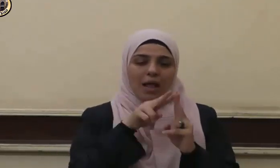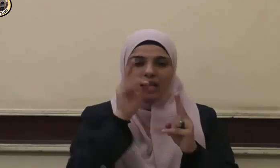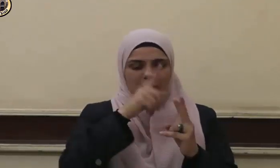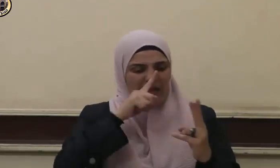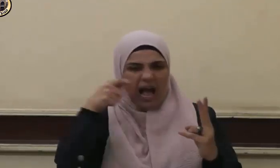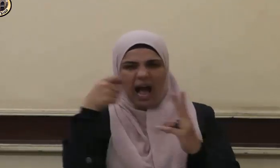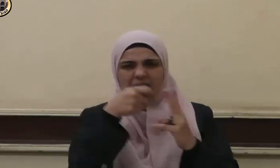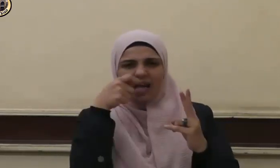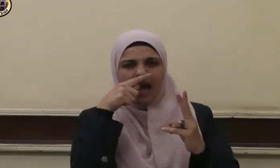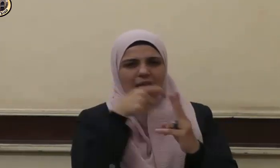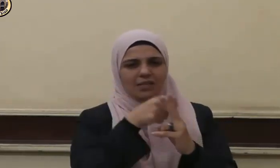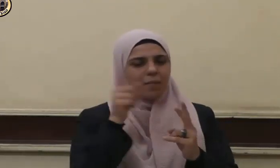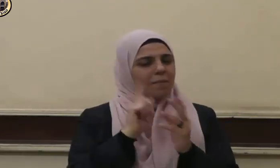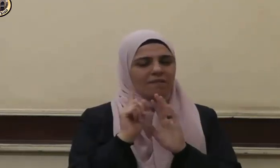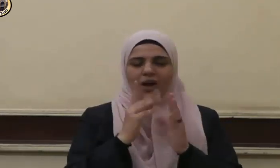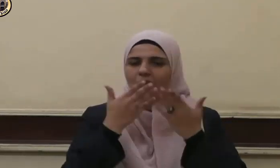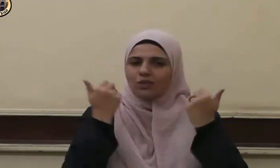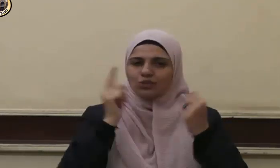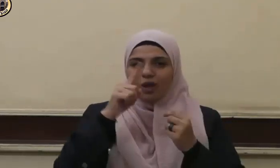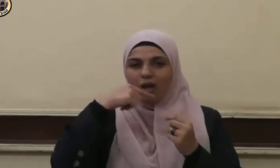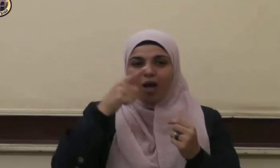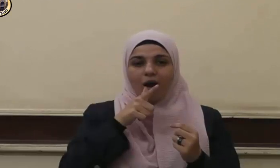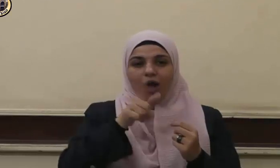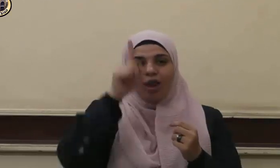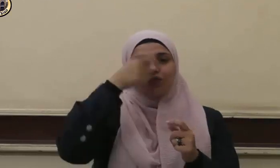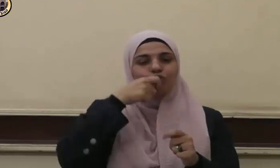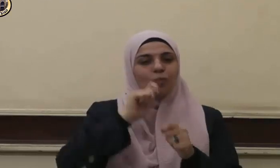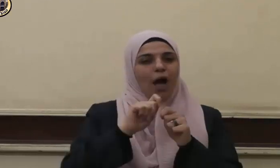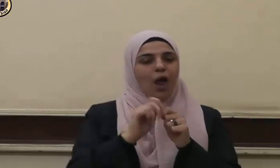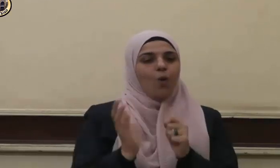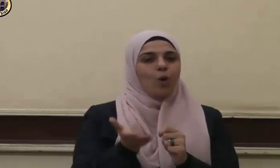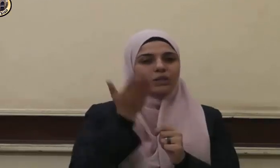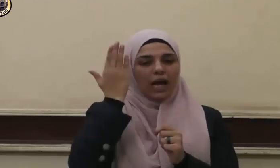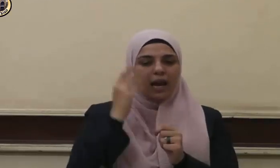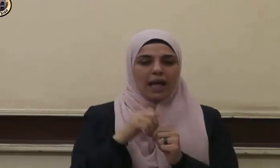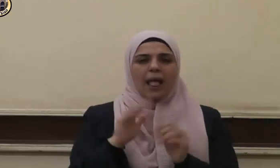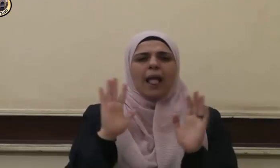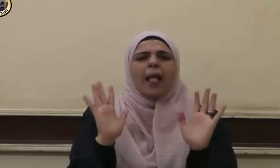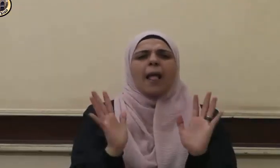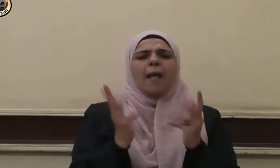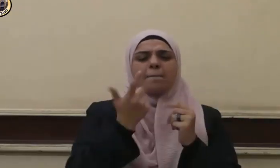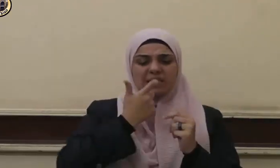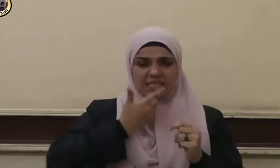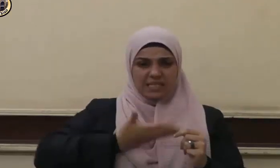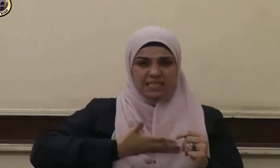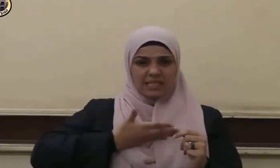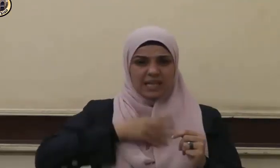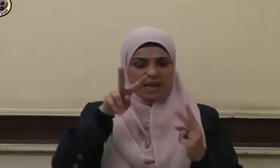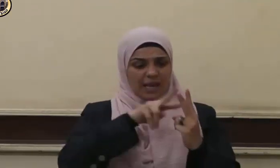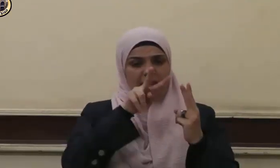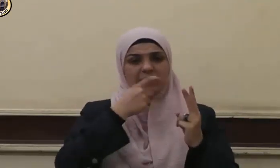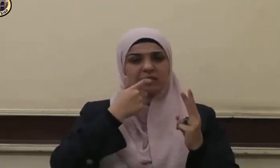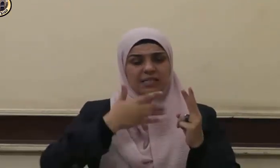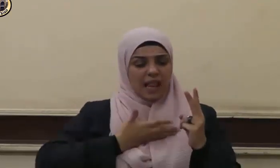إيذائهما فقد قال تعالى إما يبلغن عندك الكبر